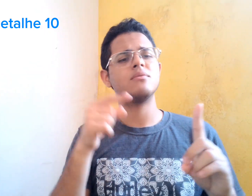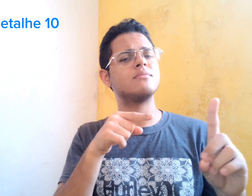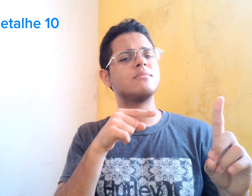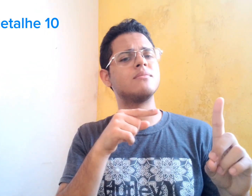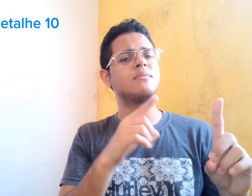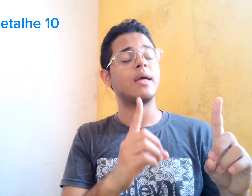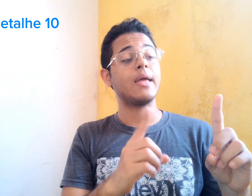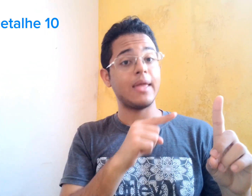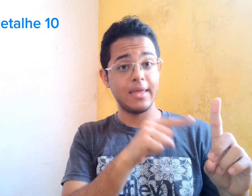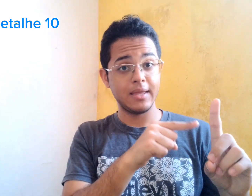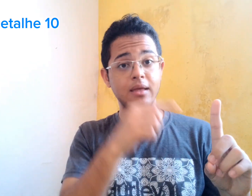lembrado dela.